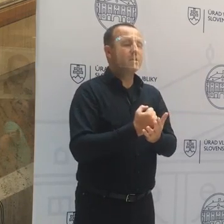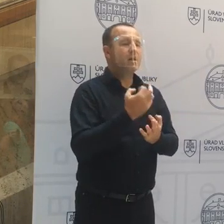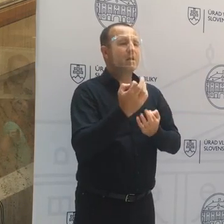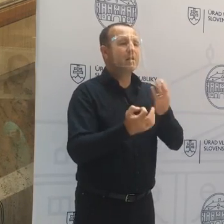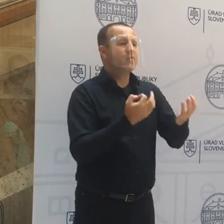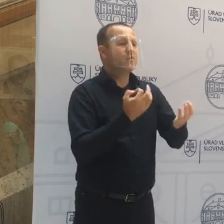informácií, ktoré mám.